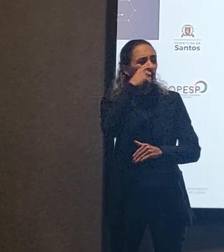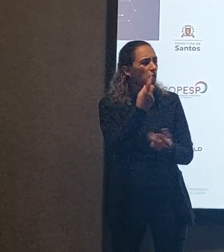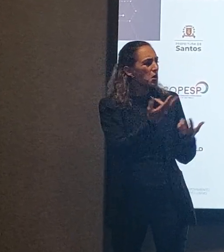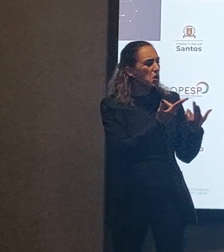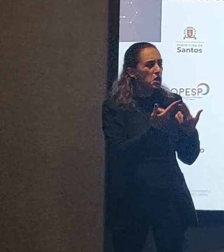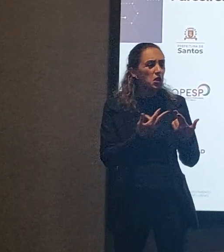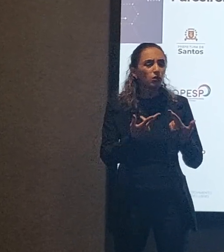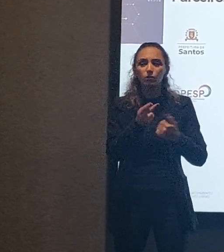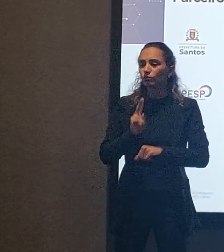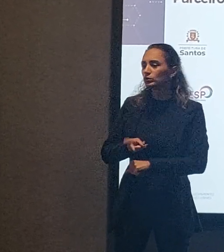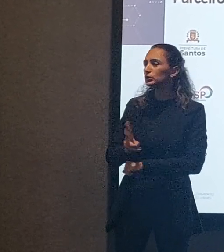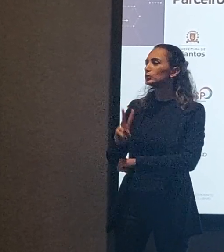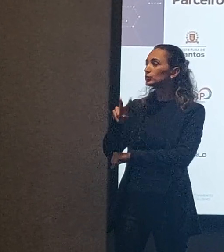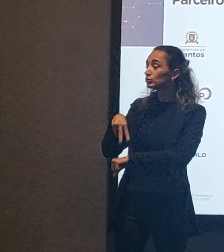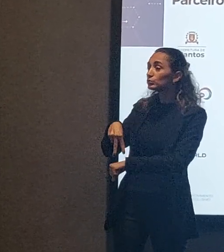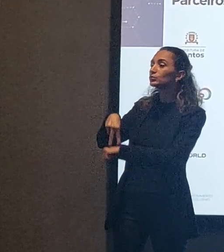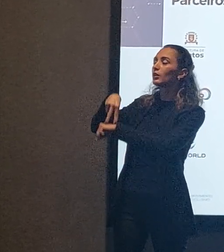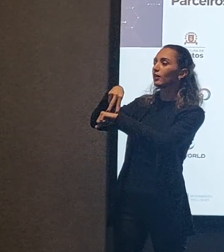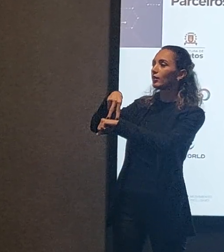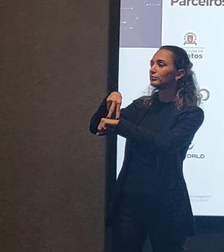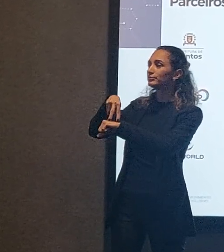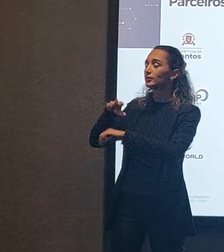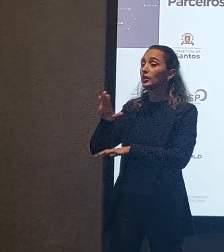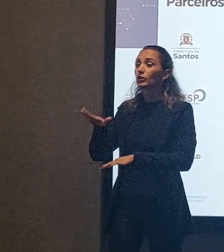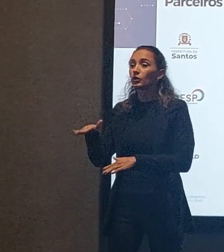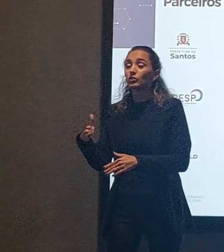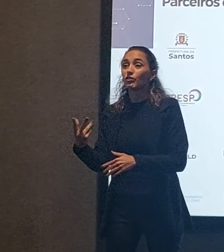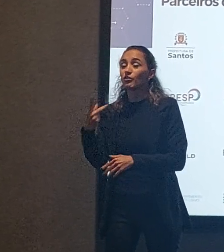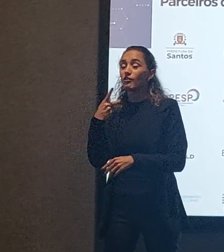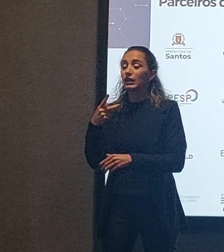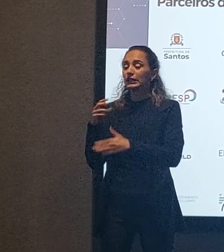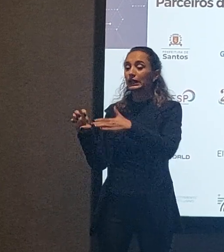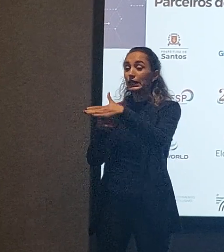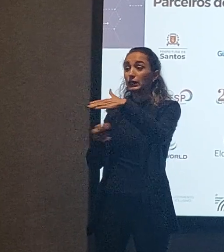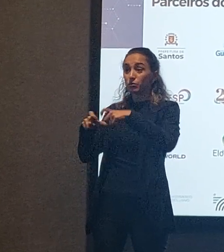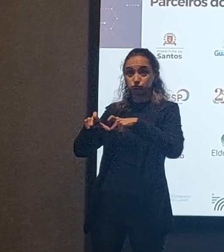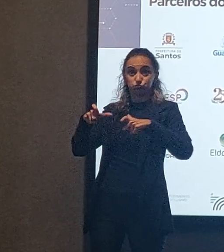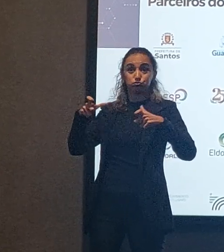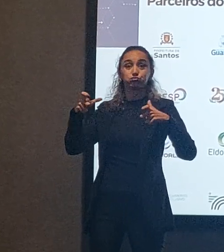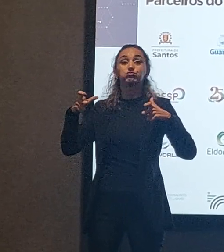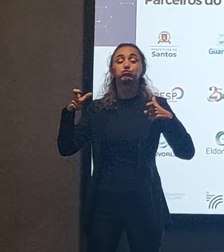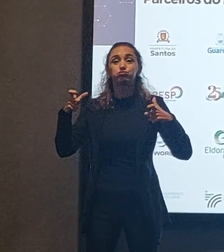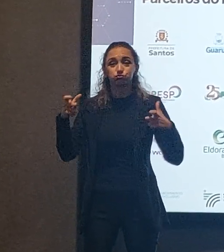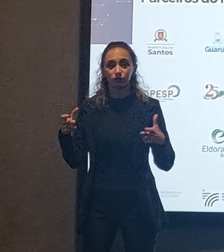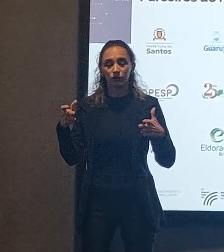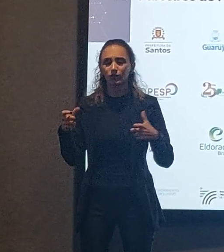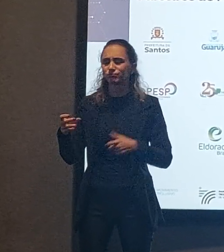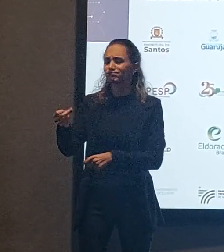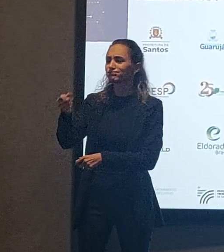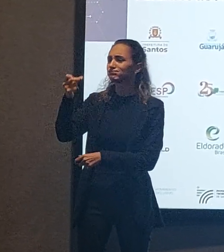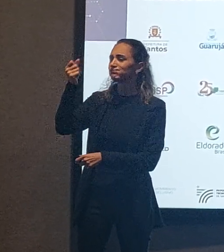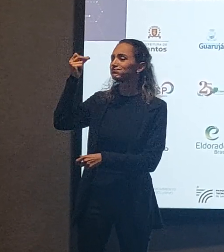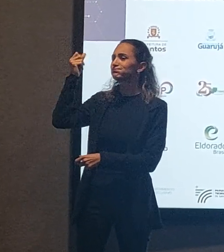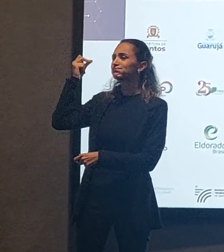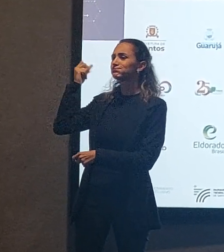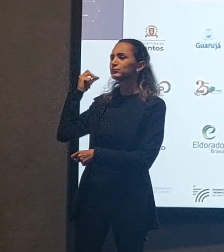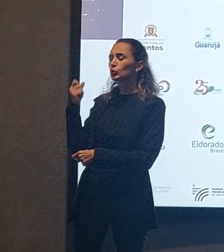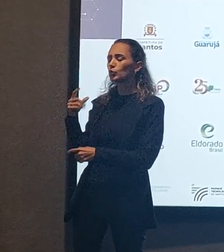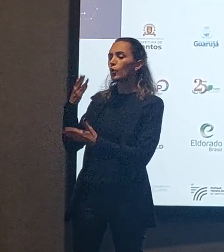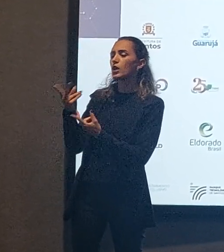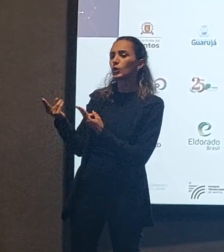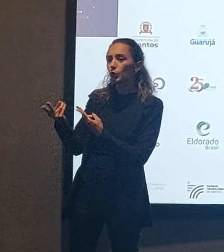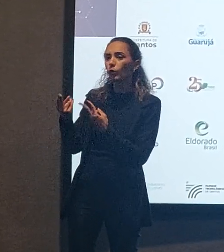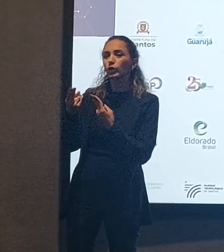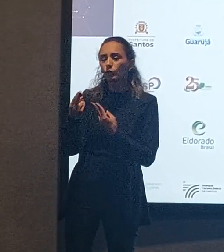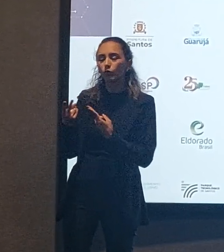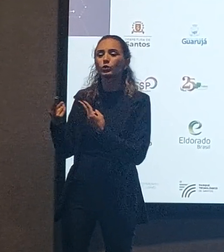vão nos manter lá. E quando a gente fala isso com grandes empresas, que estão ali há muitos anos fazendo tudo do mesmo jeito,